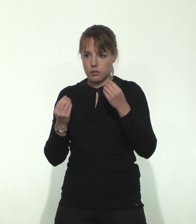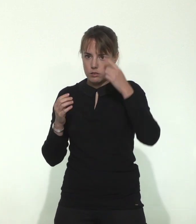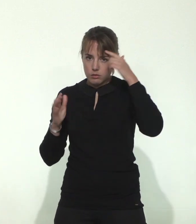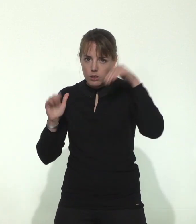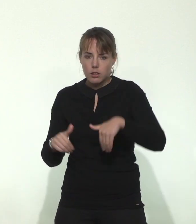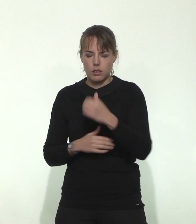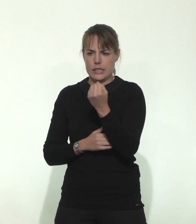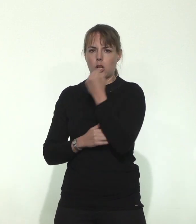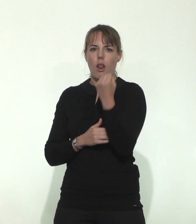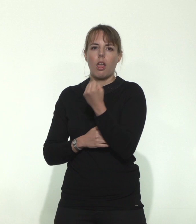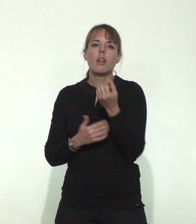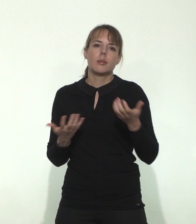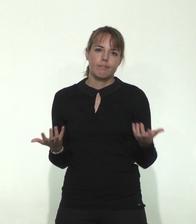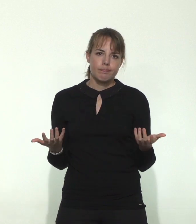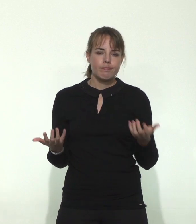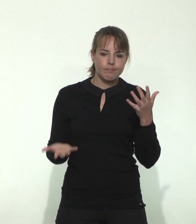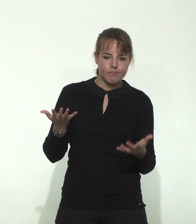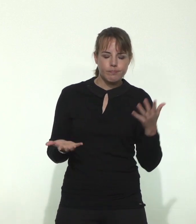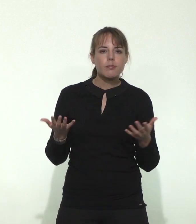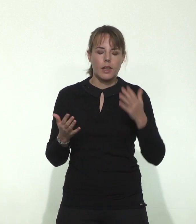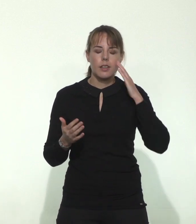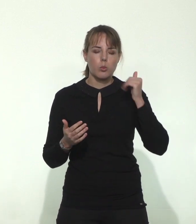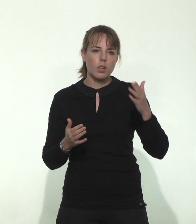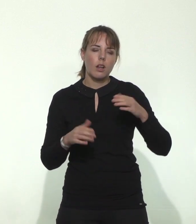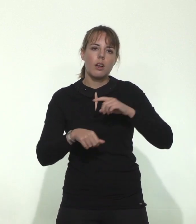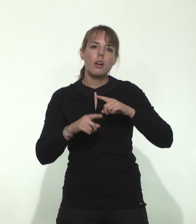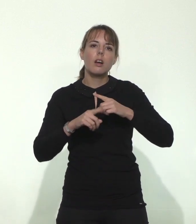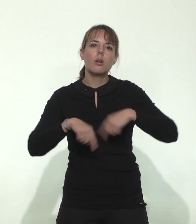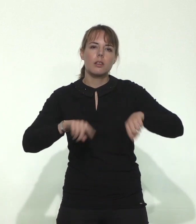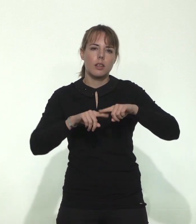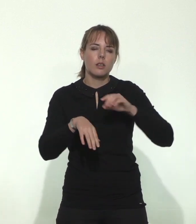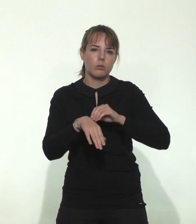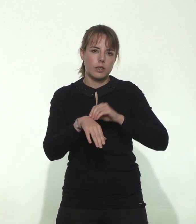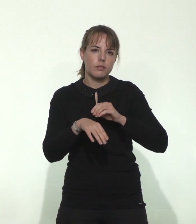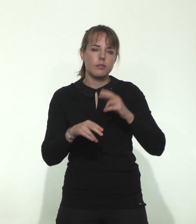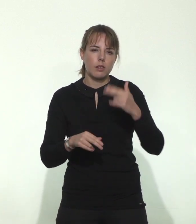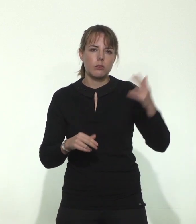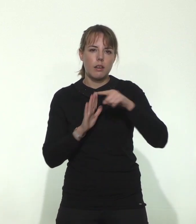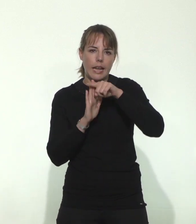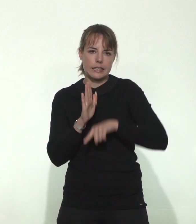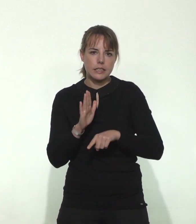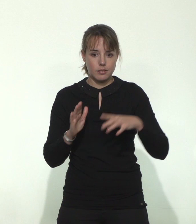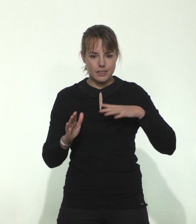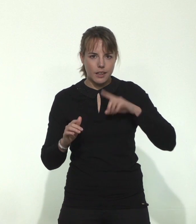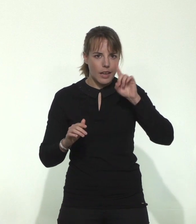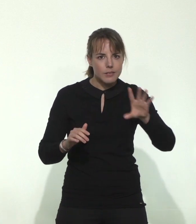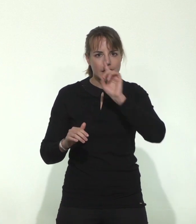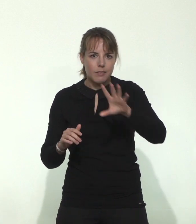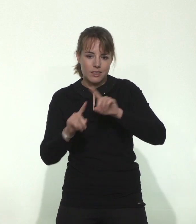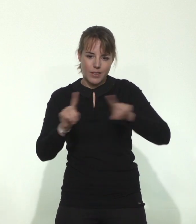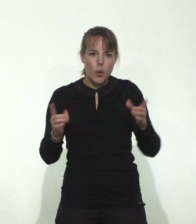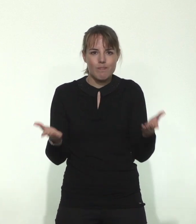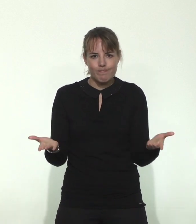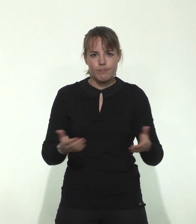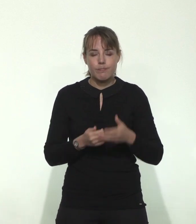et donc c'est pourquoi le comité consultatif national d'éthique est saisi, c'est pourquoi on observe des positions différentes au sein même des responsables